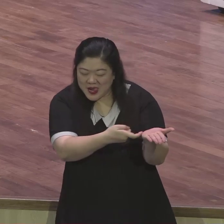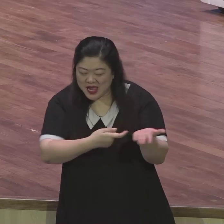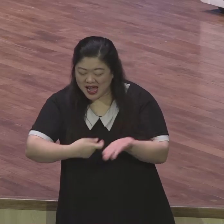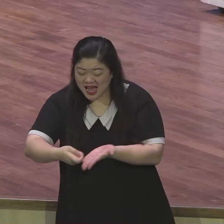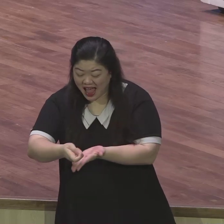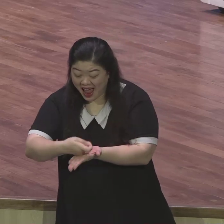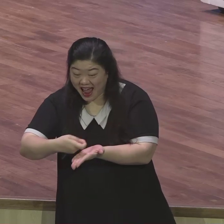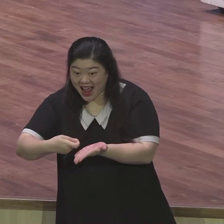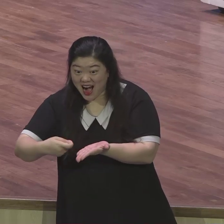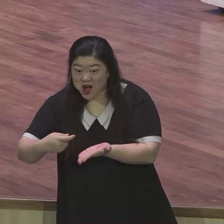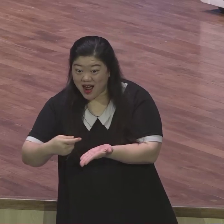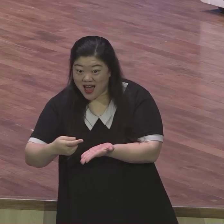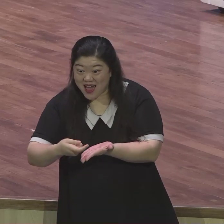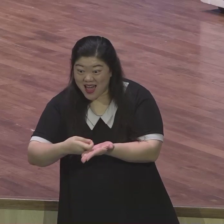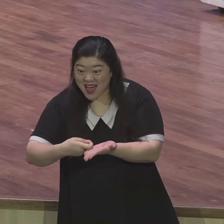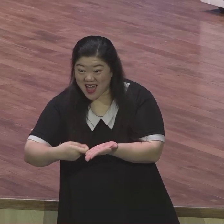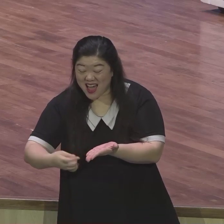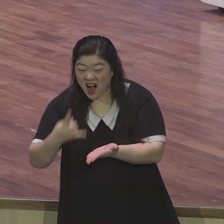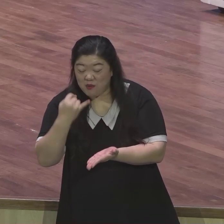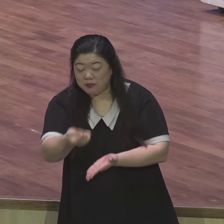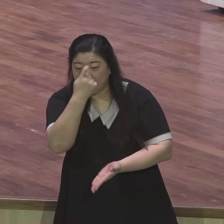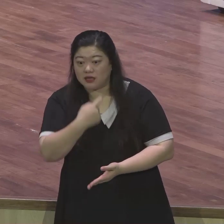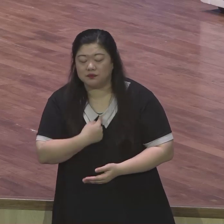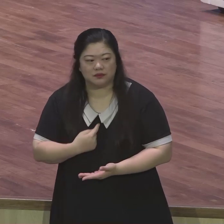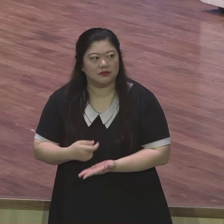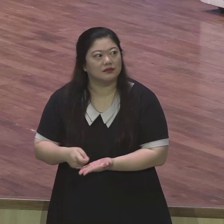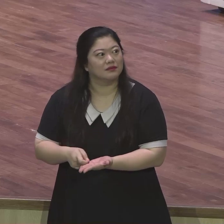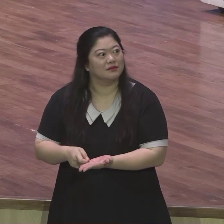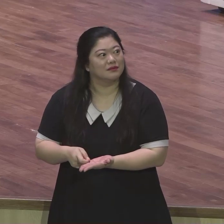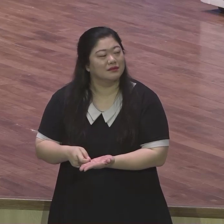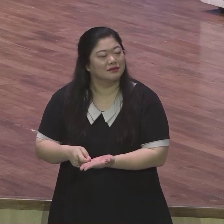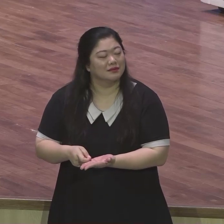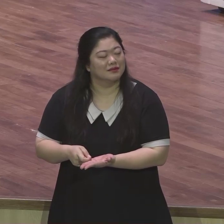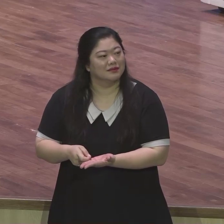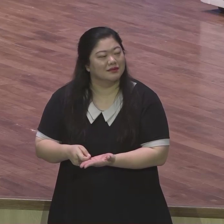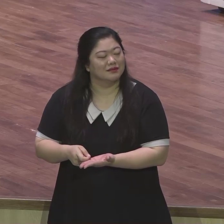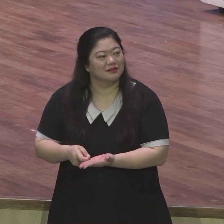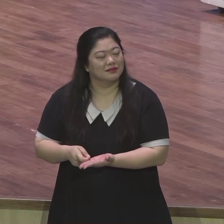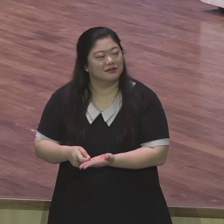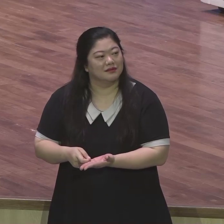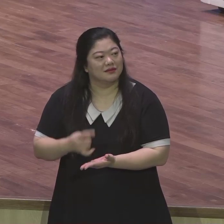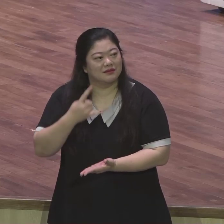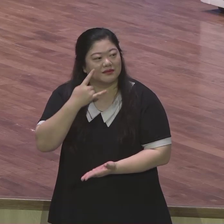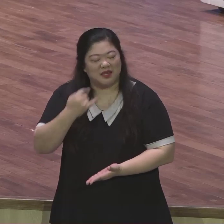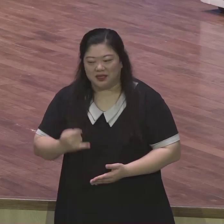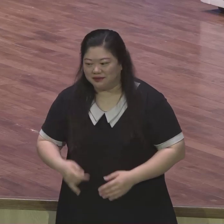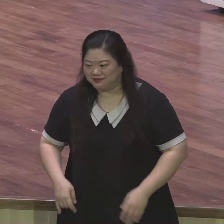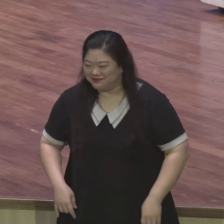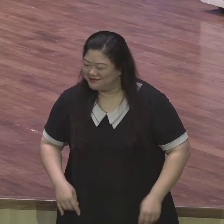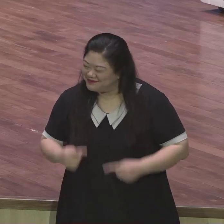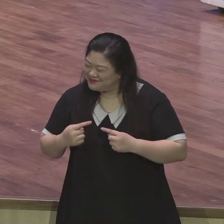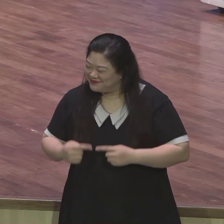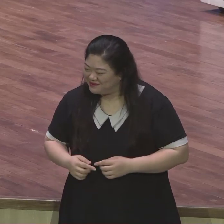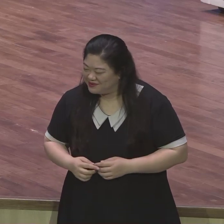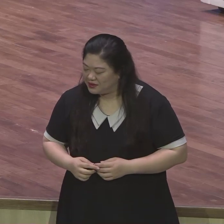잡혔어요 현행범이었어요 완전히 현장에 잡혔습니다 어머님의 얼굴이 변하시면서 안색이 변하시면서